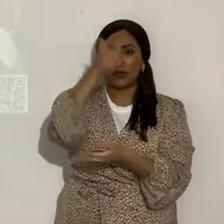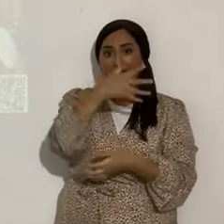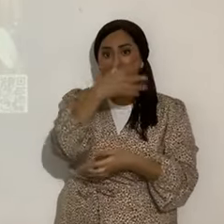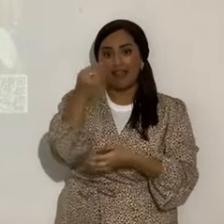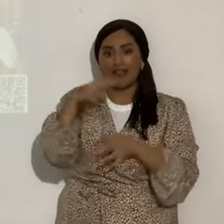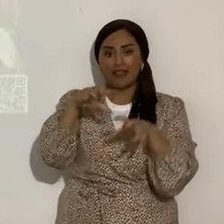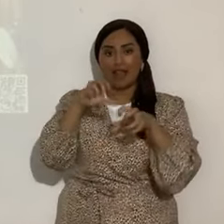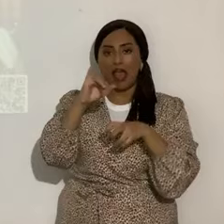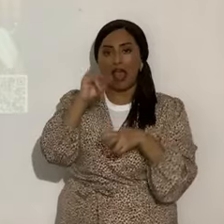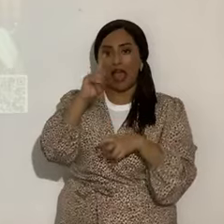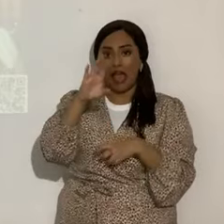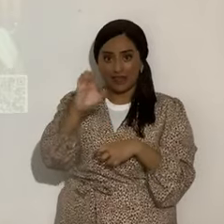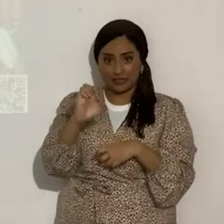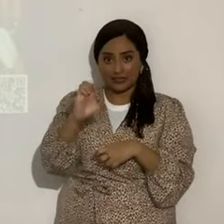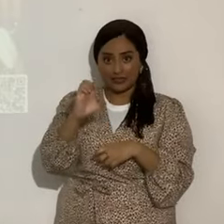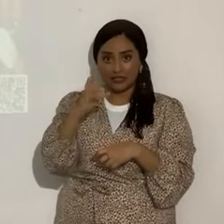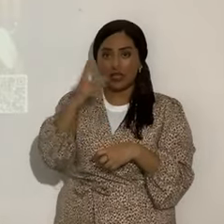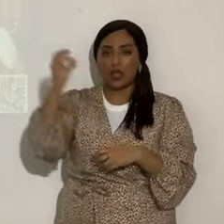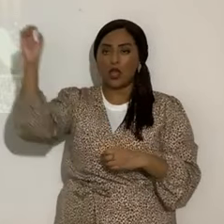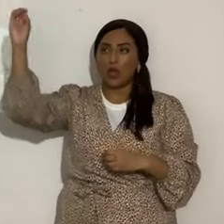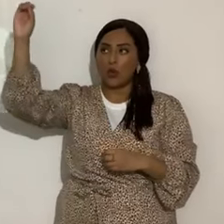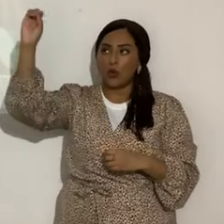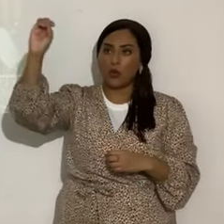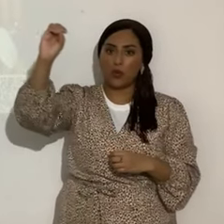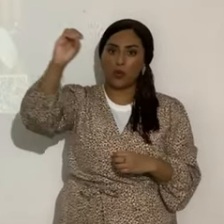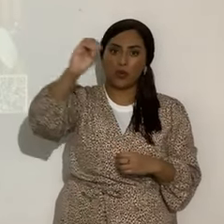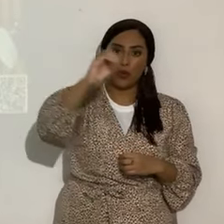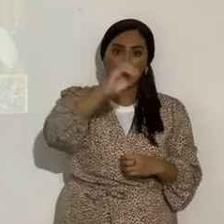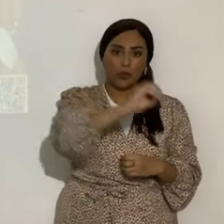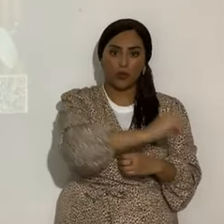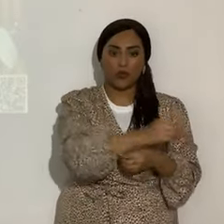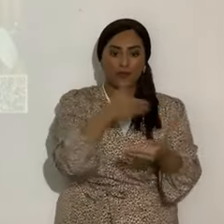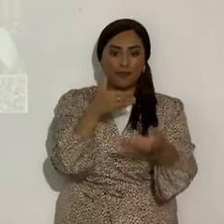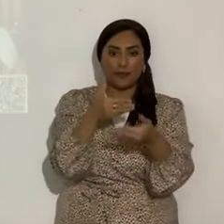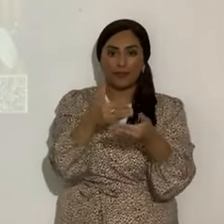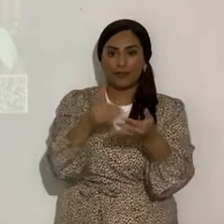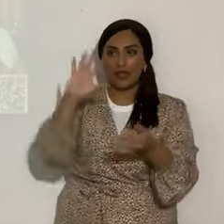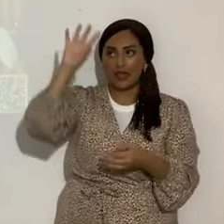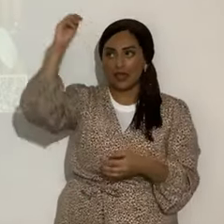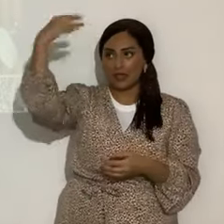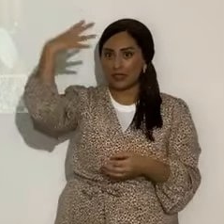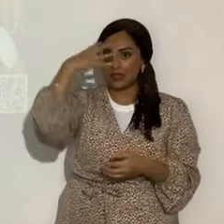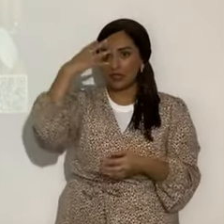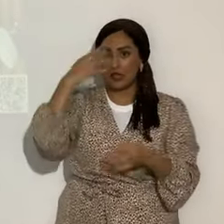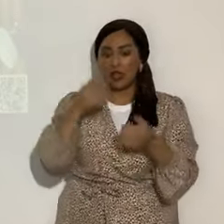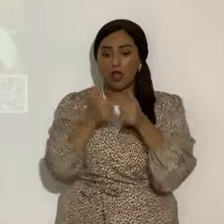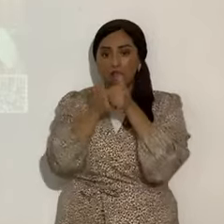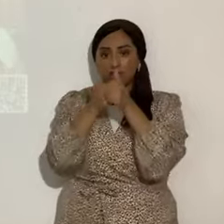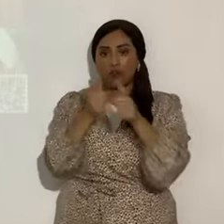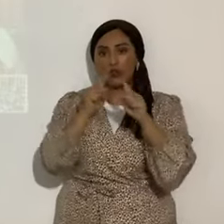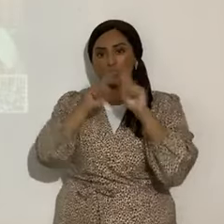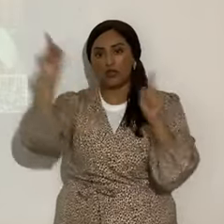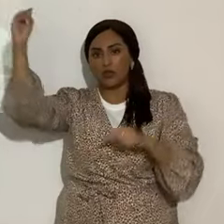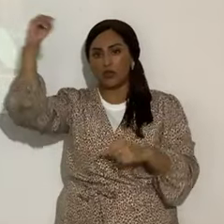¿Sí? Y va orbitando, o sea, orbita alrededor del Sol, siguiendo diferentes trayectorias elípticas.